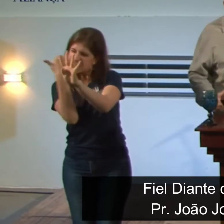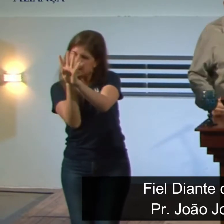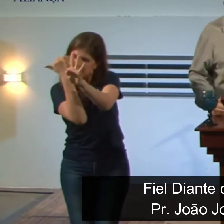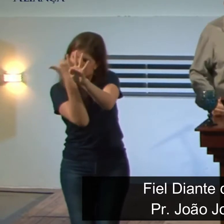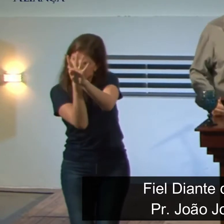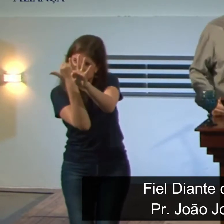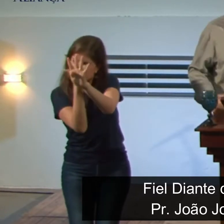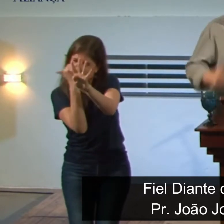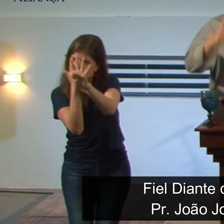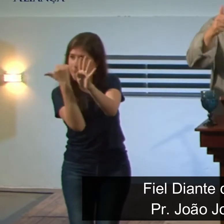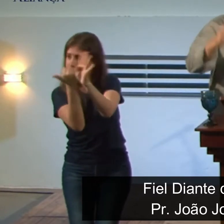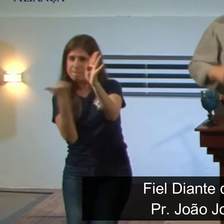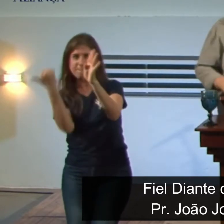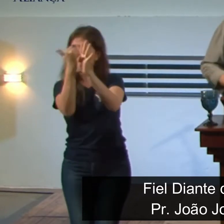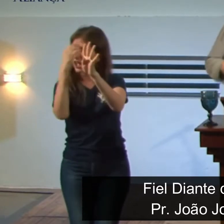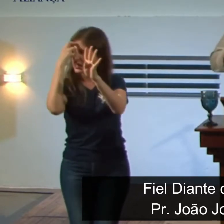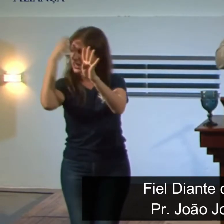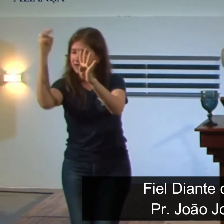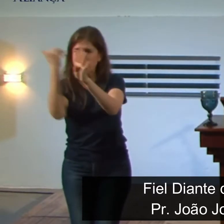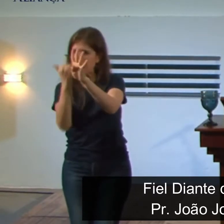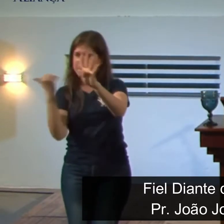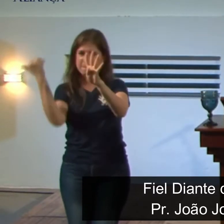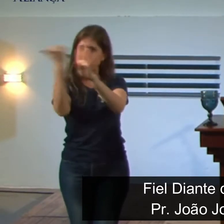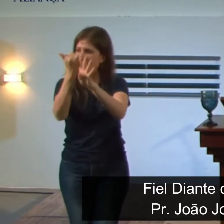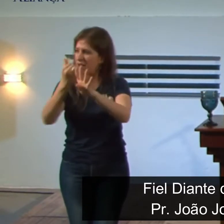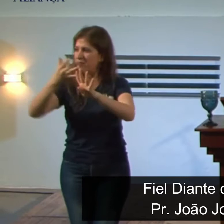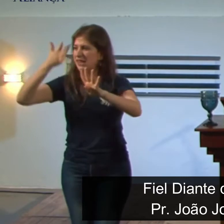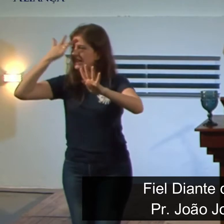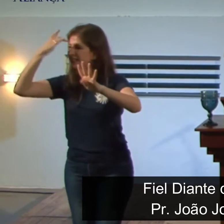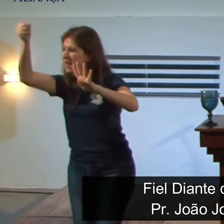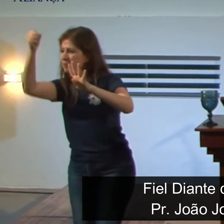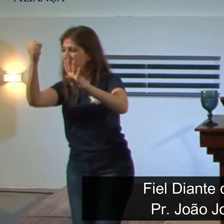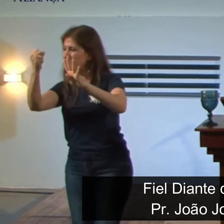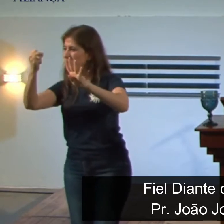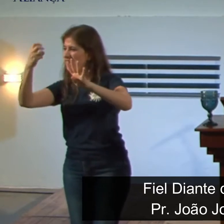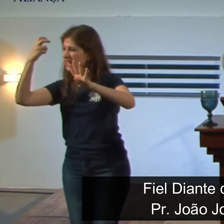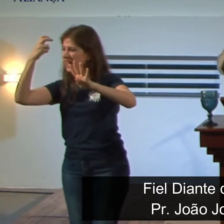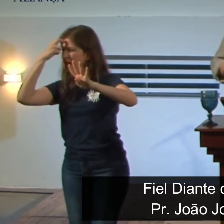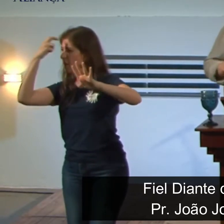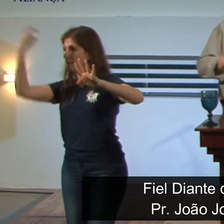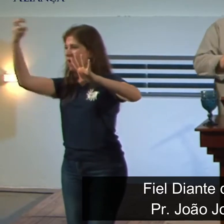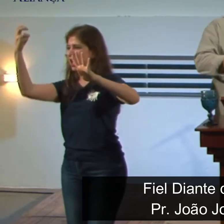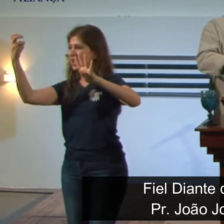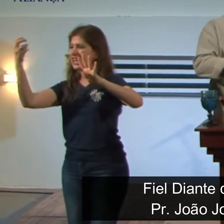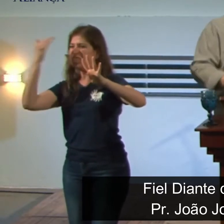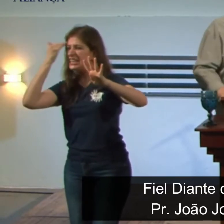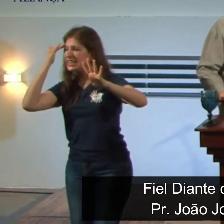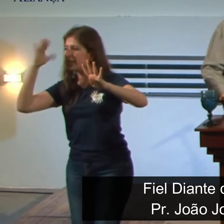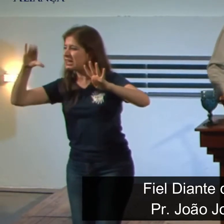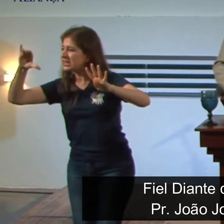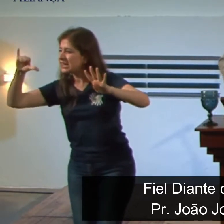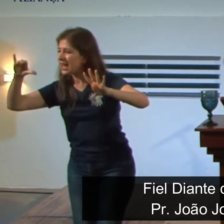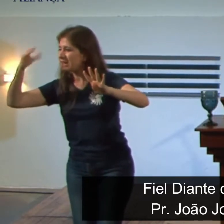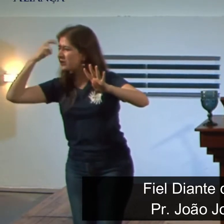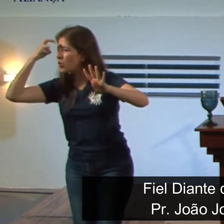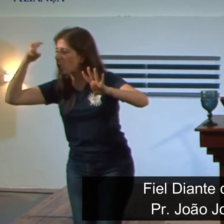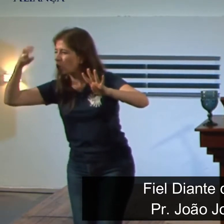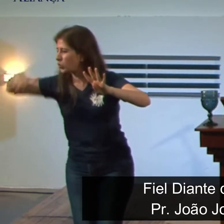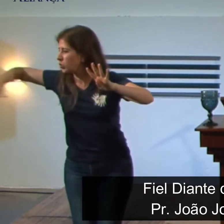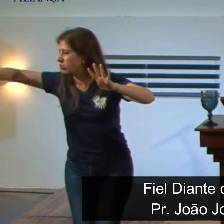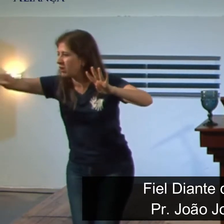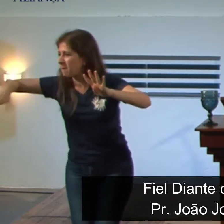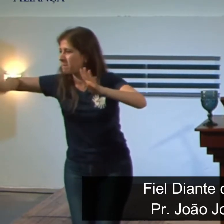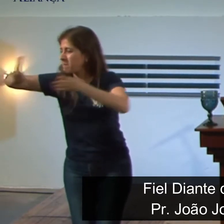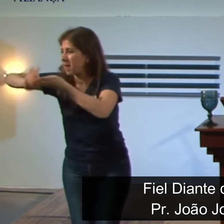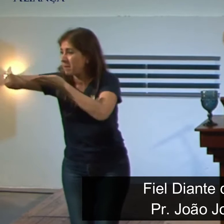sobrenaturalmente aqueles quatro jovens, primeiro, dando sabedoria e inteligência para compreender a ciência e cultura, eles se